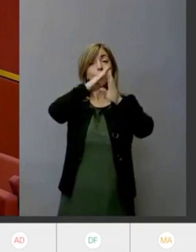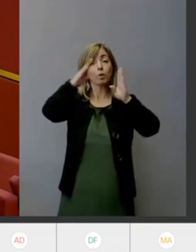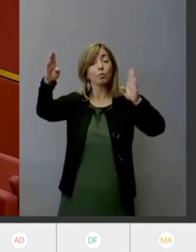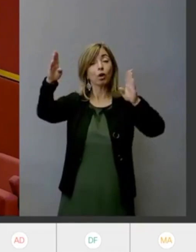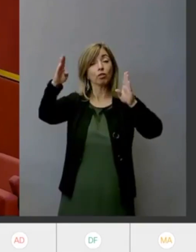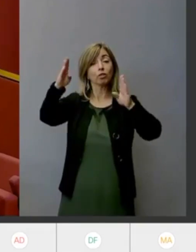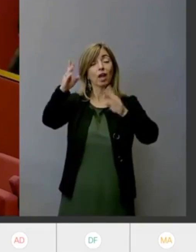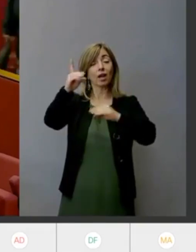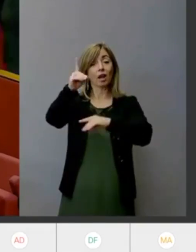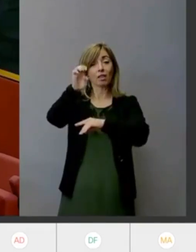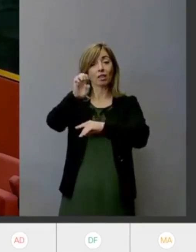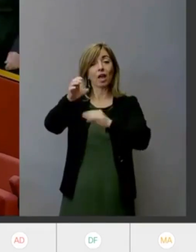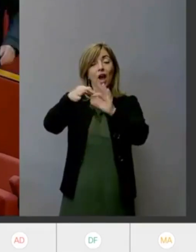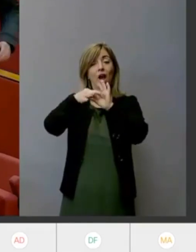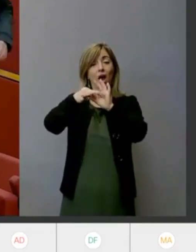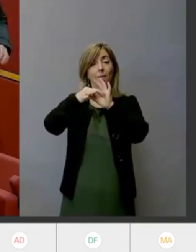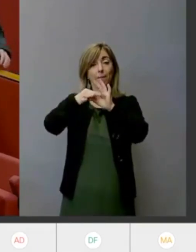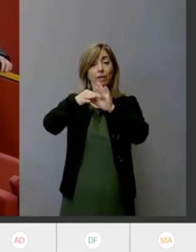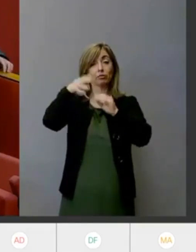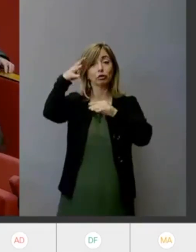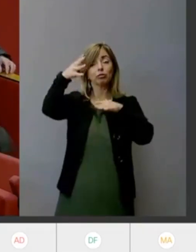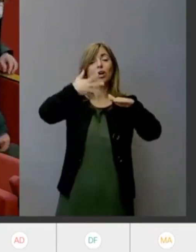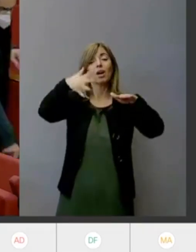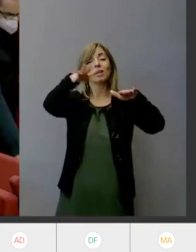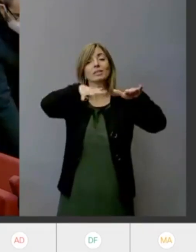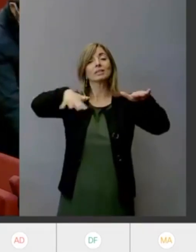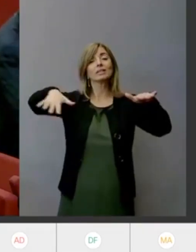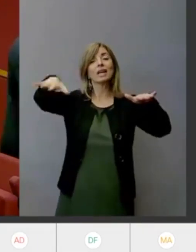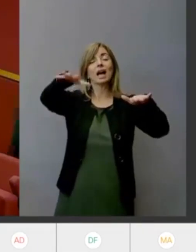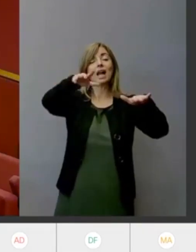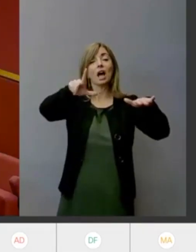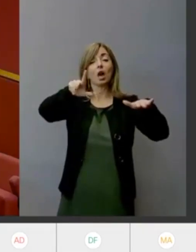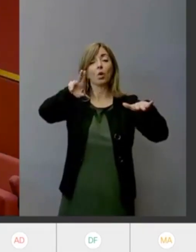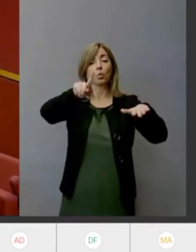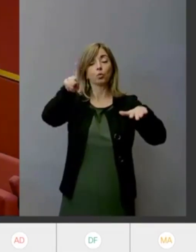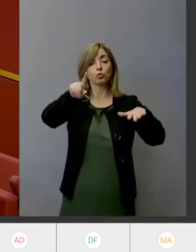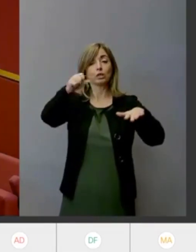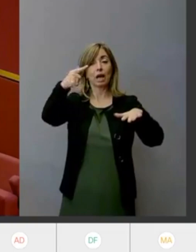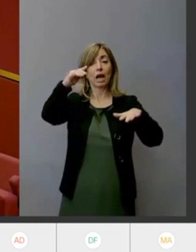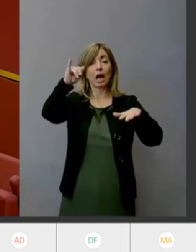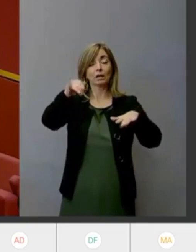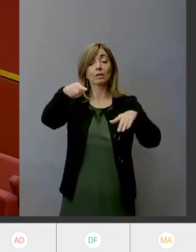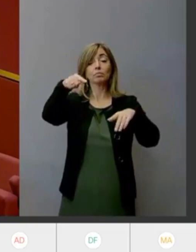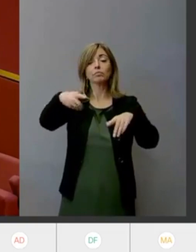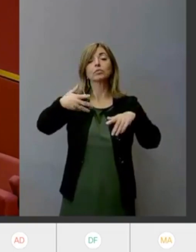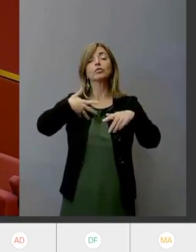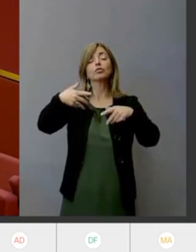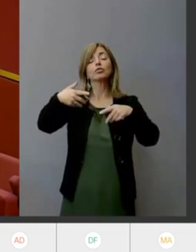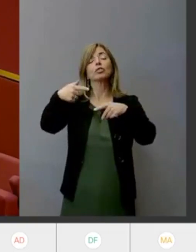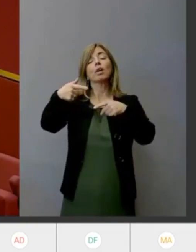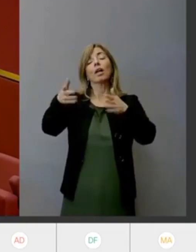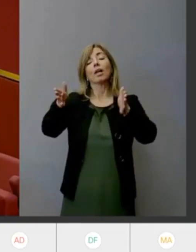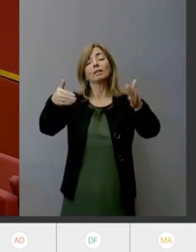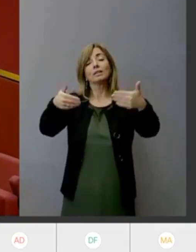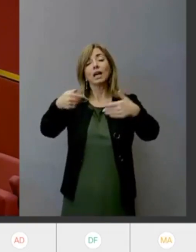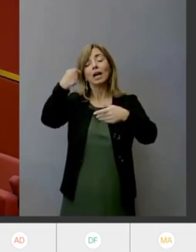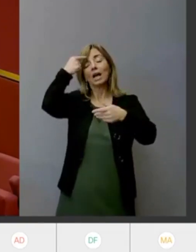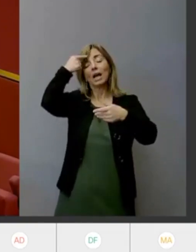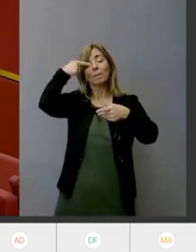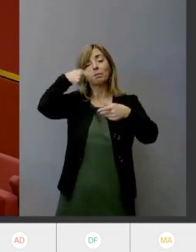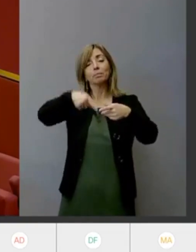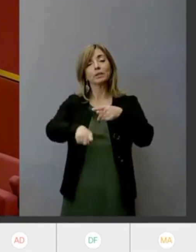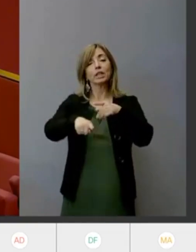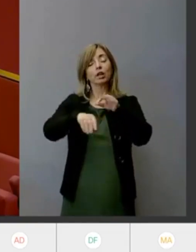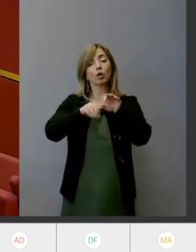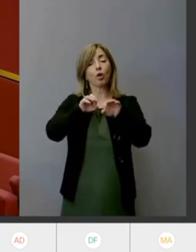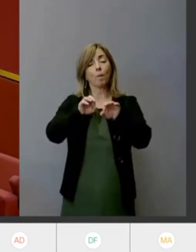di novecento metri, si trova la sala Luzzati che ospita il fondo di psicopedagogia con circa sei mila volumi e nel quale si tengono molte